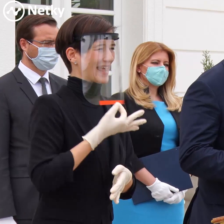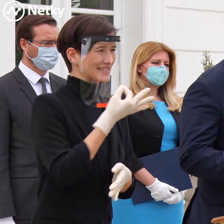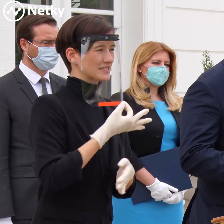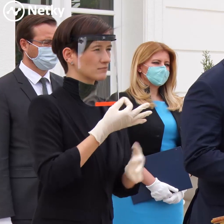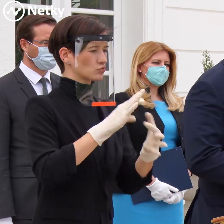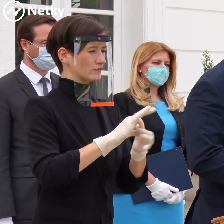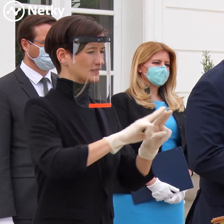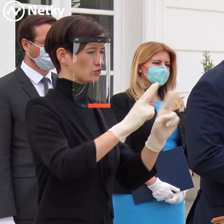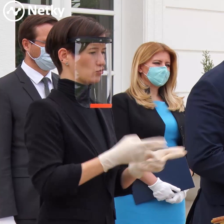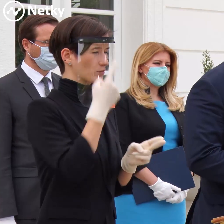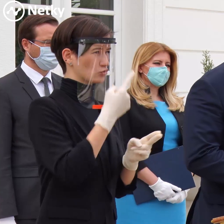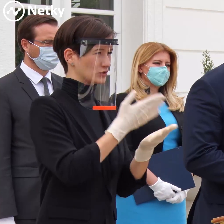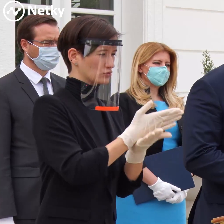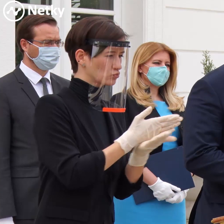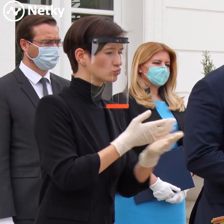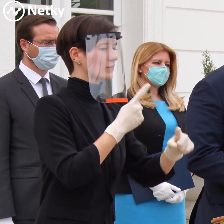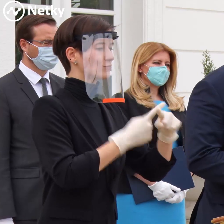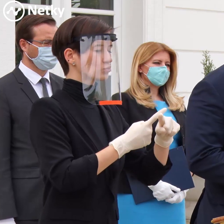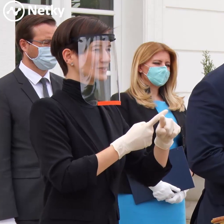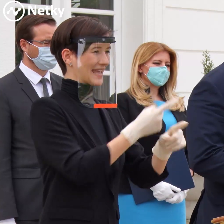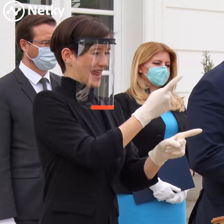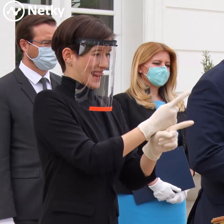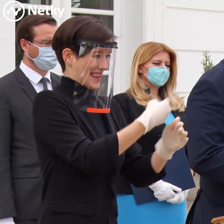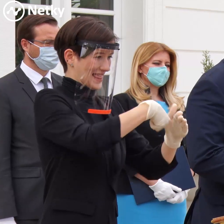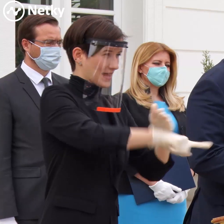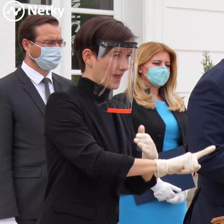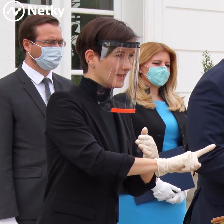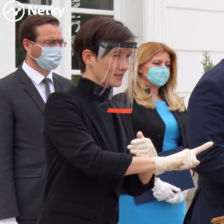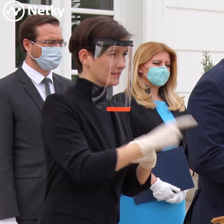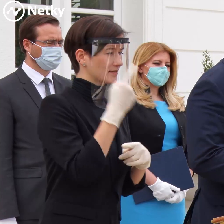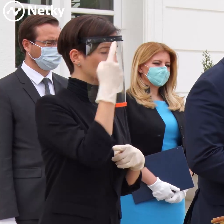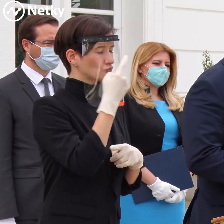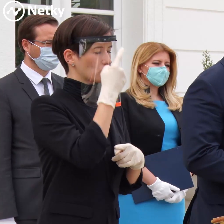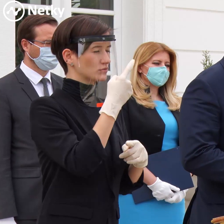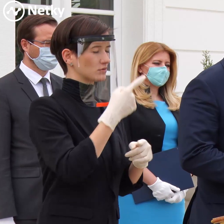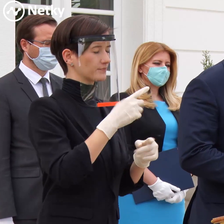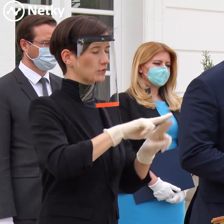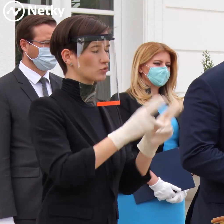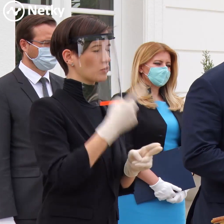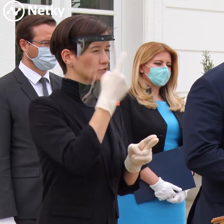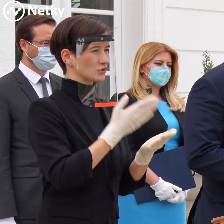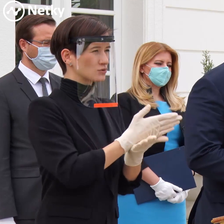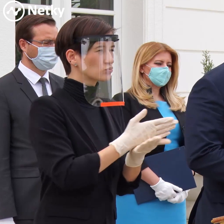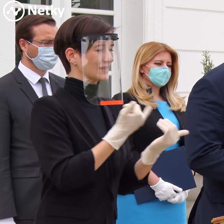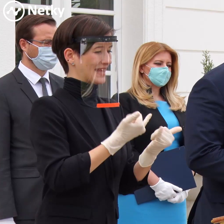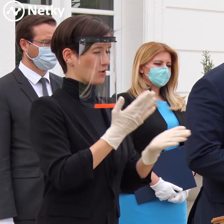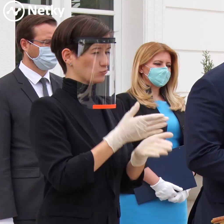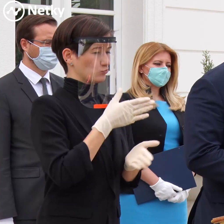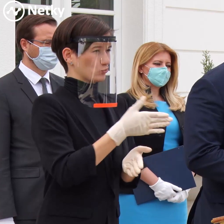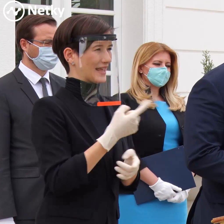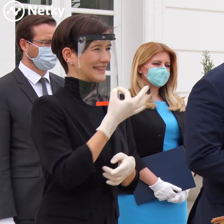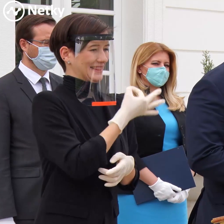zamestnancov a klientov zariadení sociálnych služieb. A to tak, že v prvej fáze dnes začína v